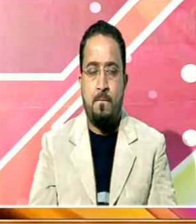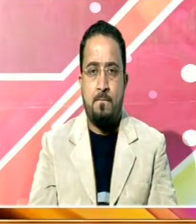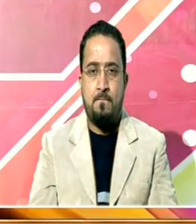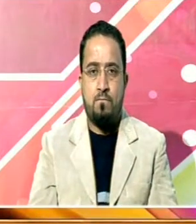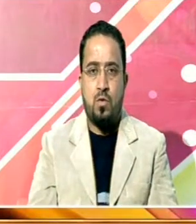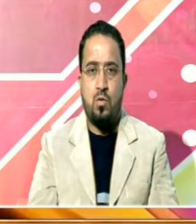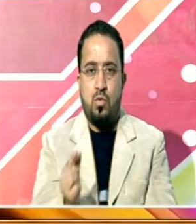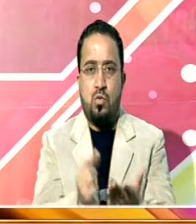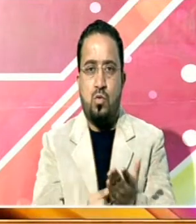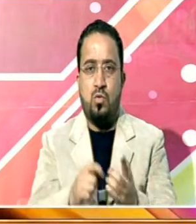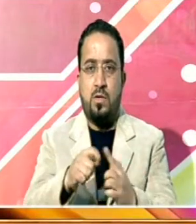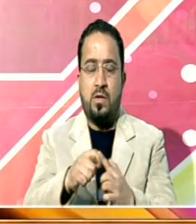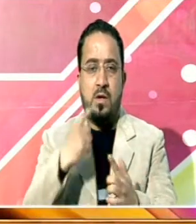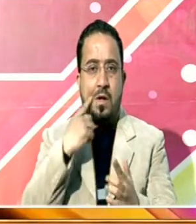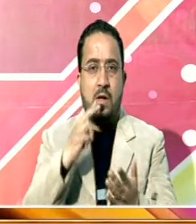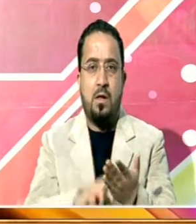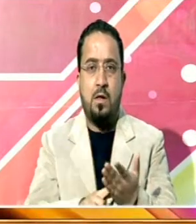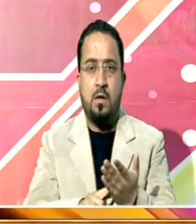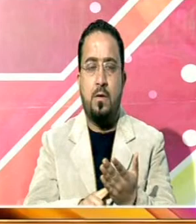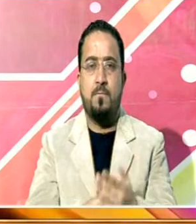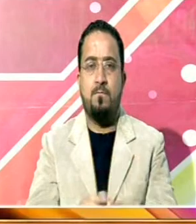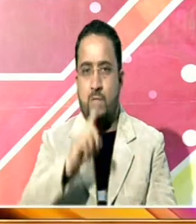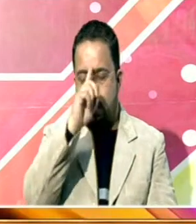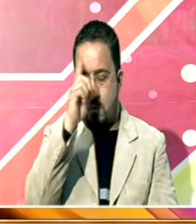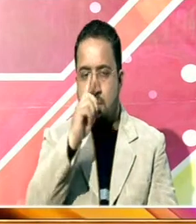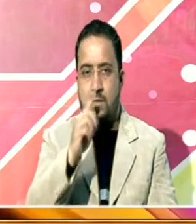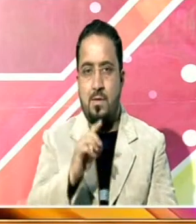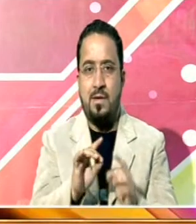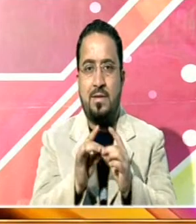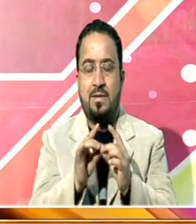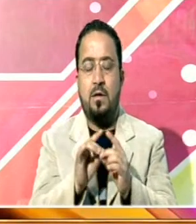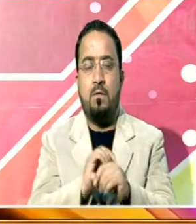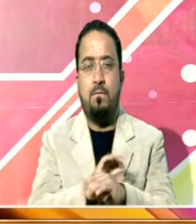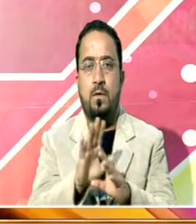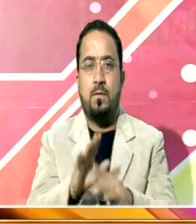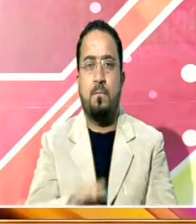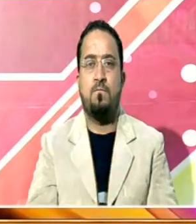یوکرین میں بھارتی صفات کھانے نے اپنی تازہ ایڈوائزری میں